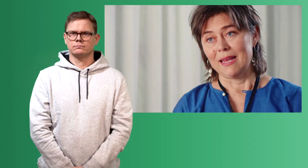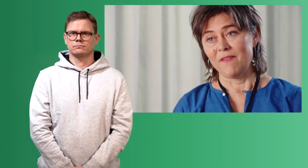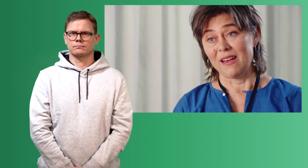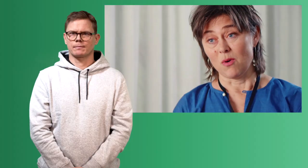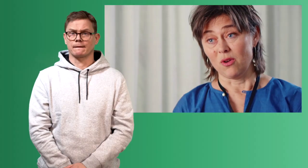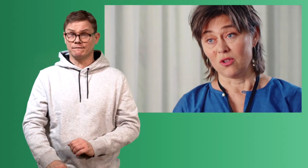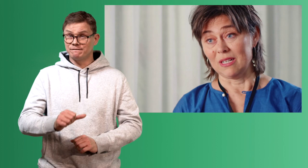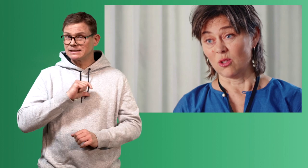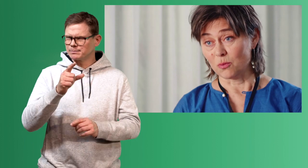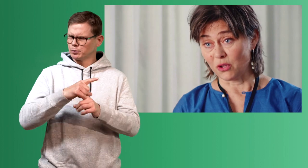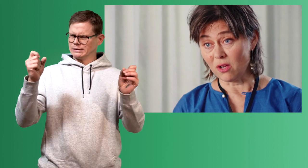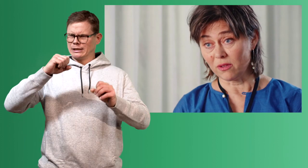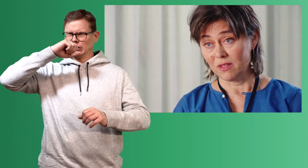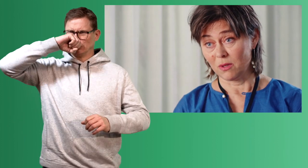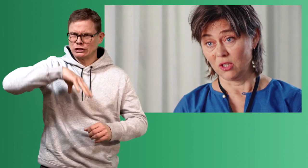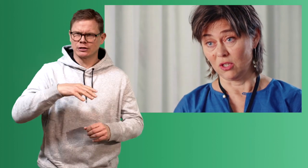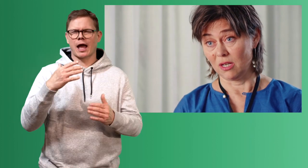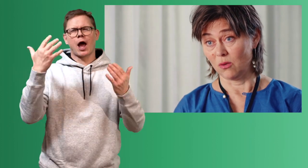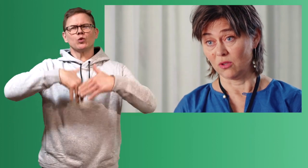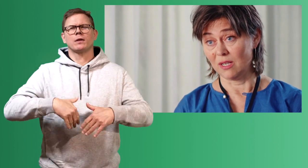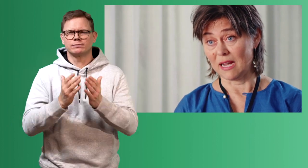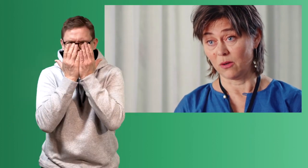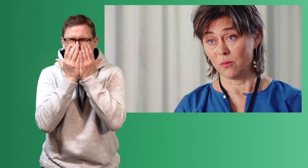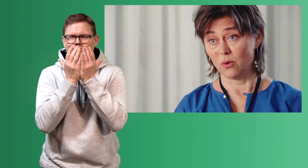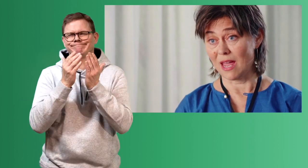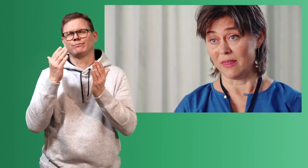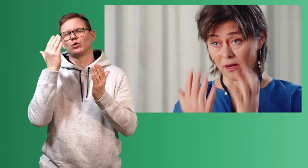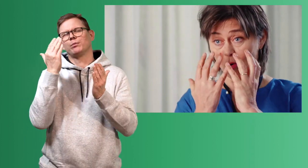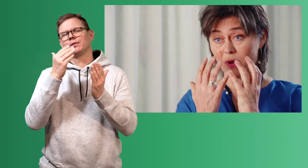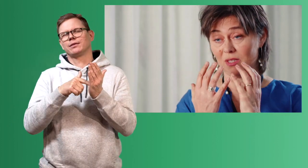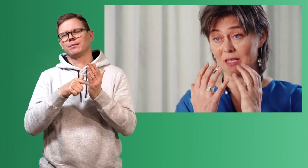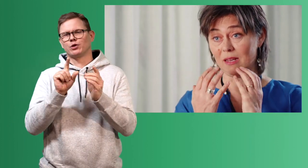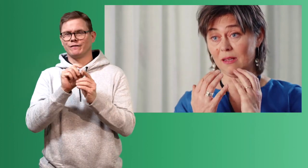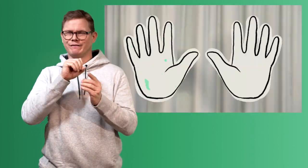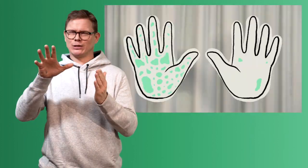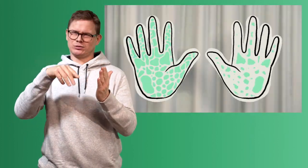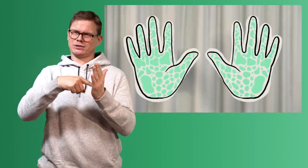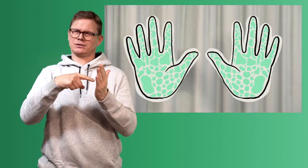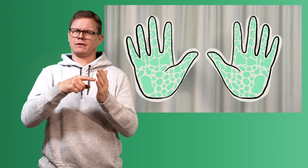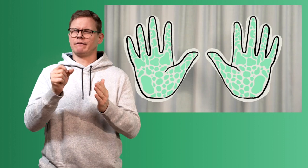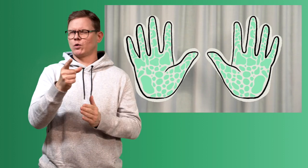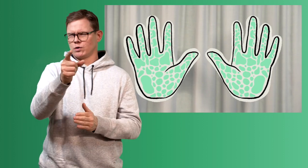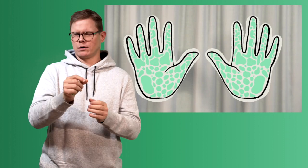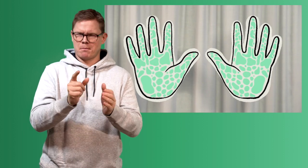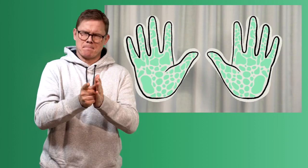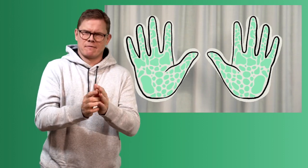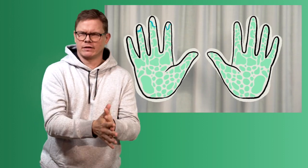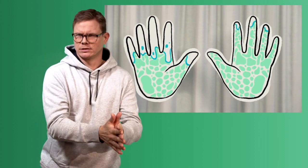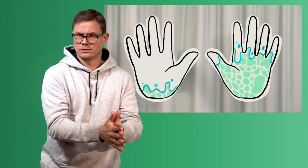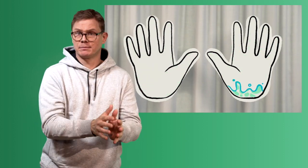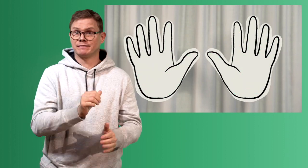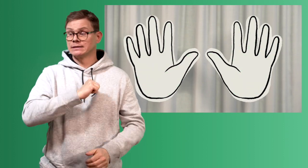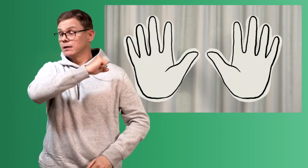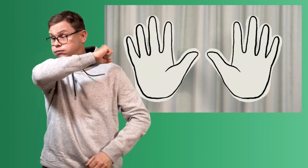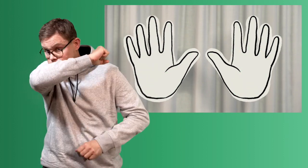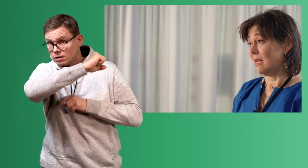Det veldig mange gjør litt sånn spontant, hvis man nyser eller hoster, det er å bruke hendene opp i ansiktet. Det er det dummeste. Hvis du gjør det,